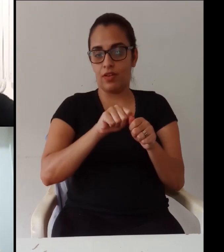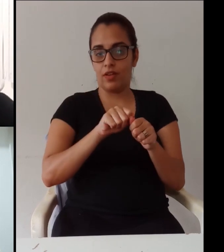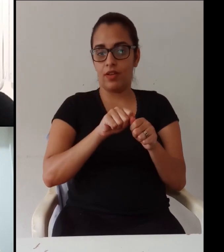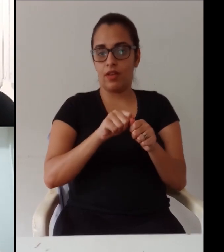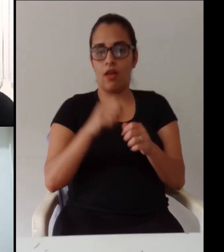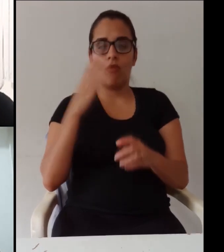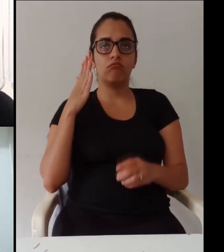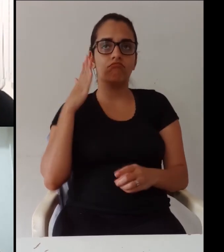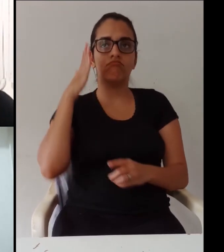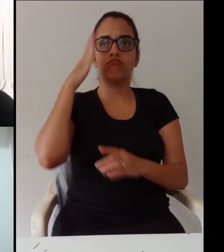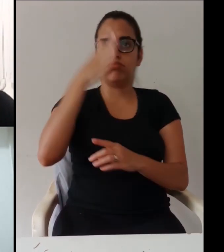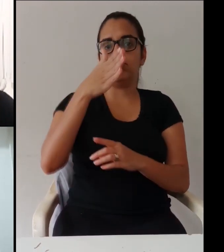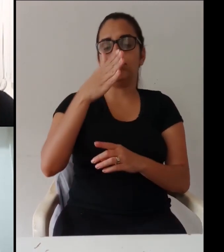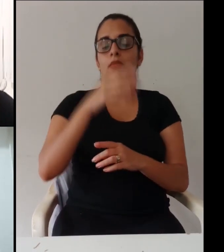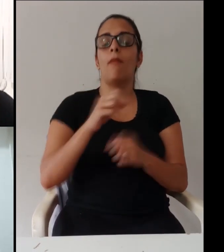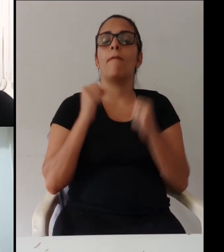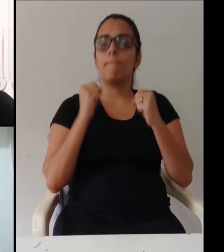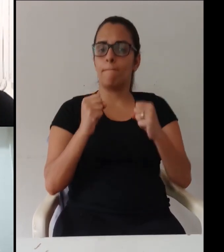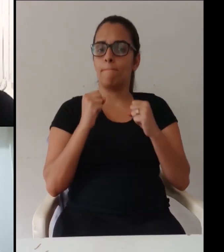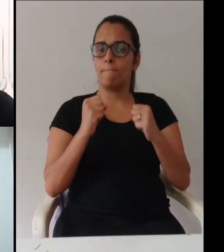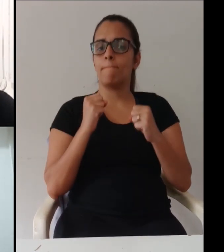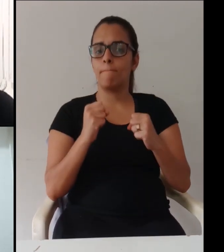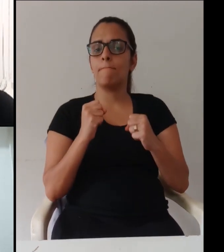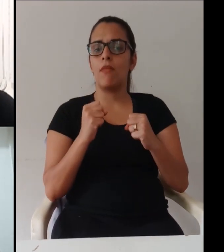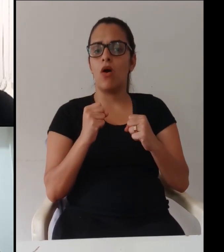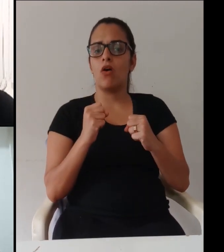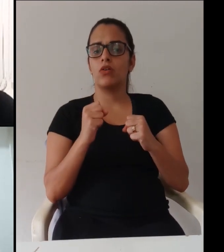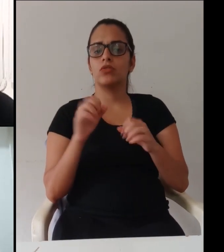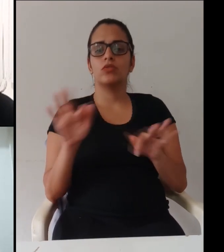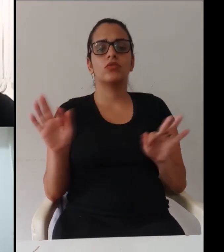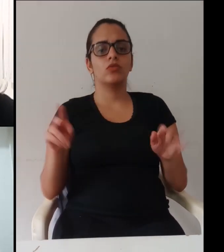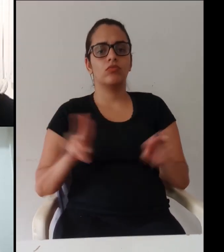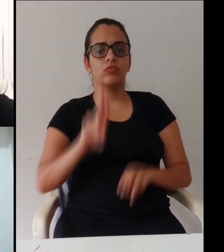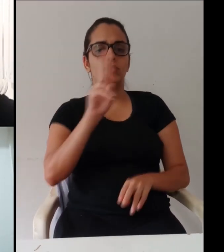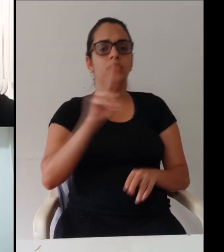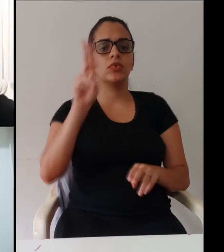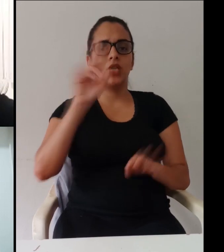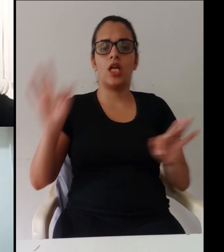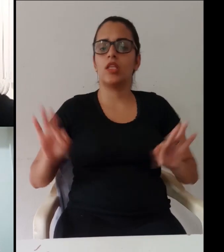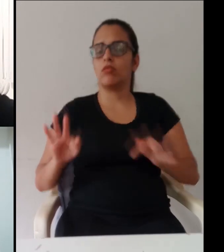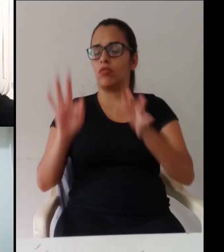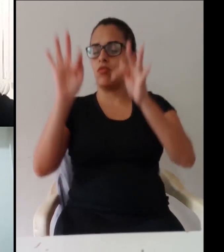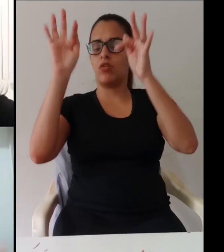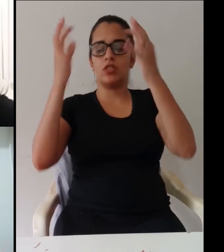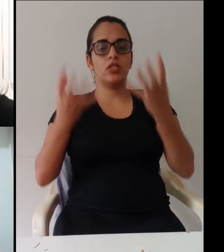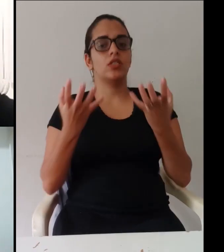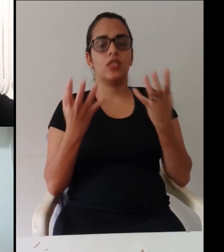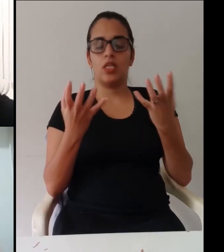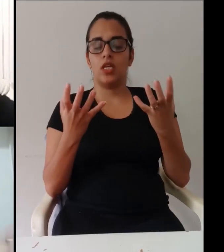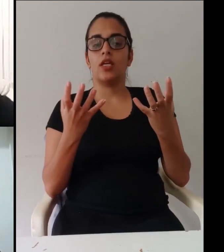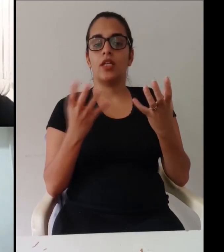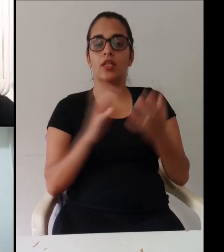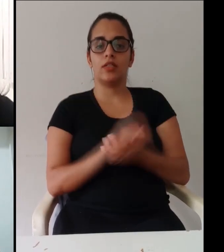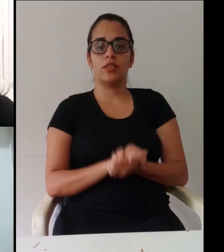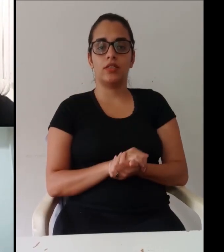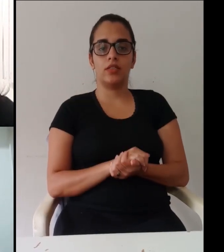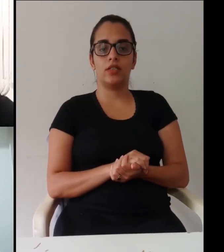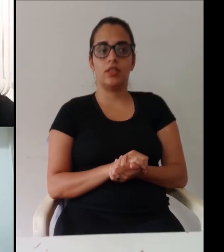organizadas pra você ou por semanas ou por tópico da forma que o professor quiser então é um ponto de partida mas você pode